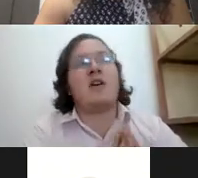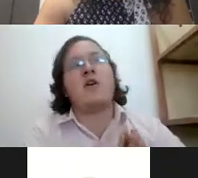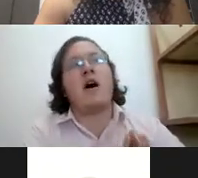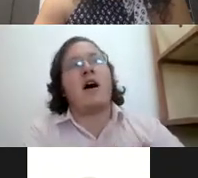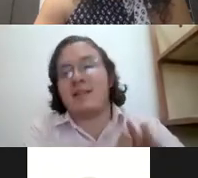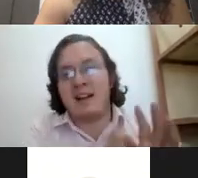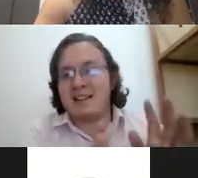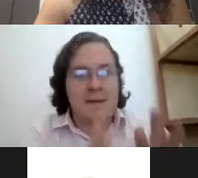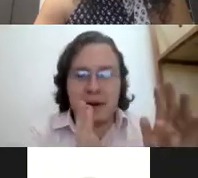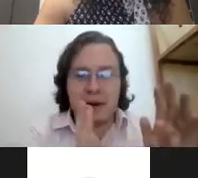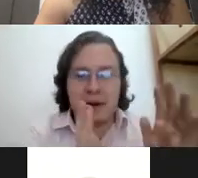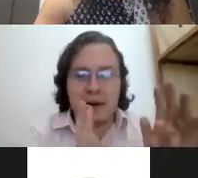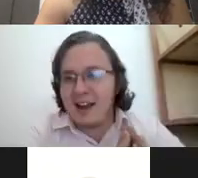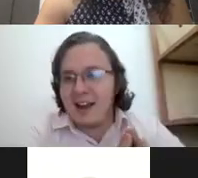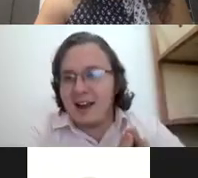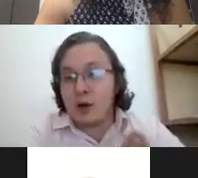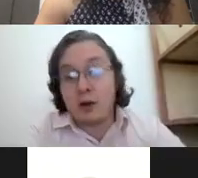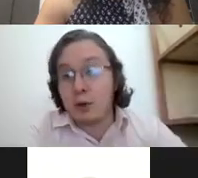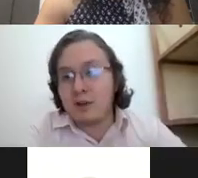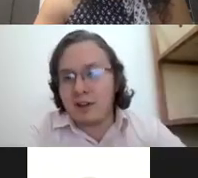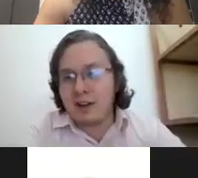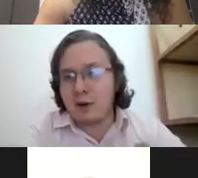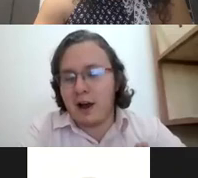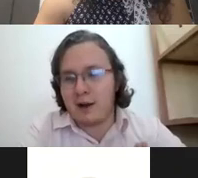hacen el zarape etcétera y no estoy entendiendo nada